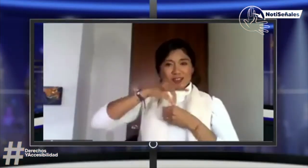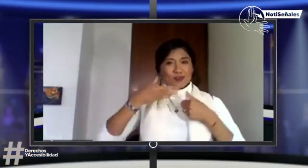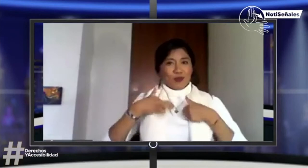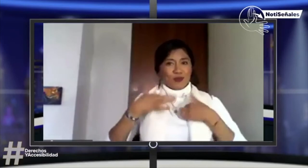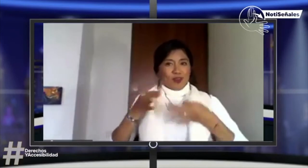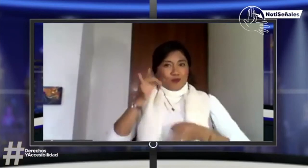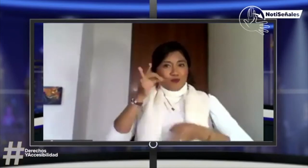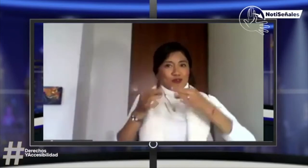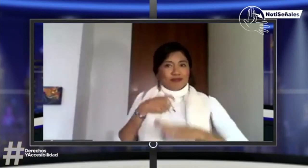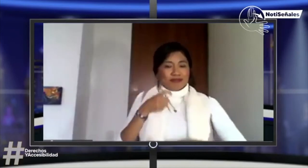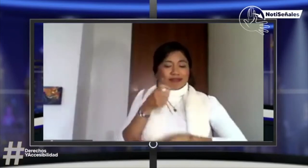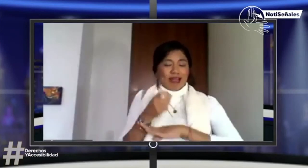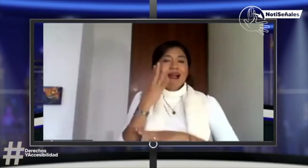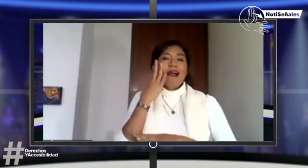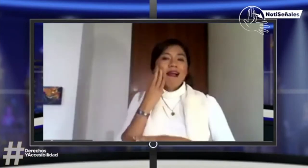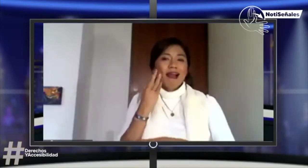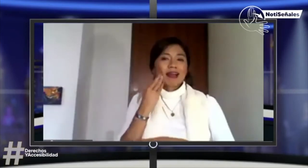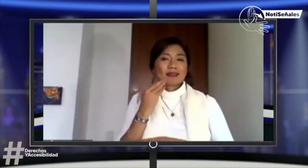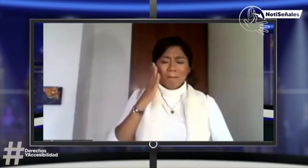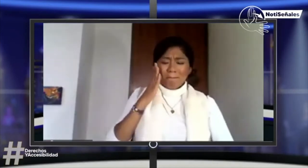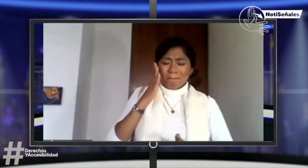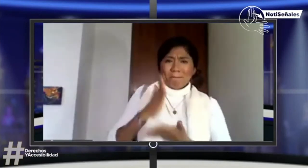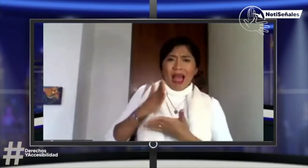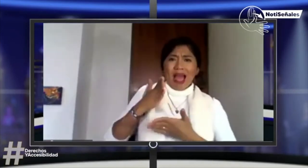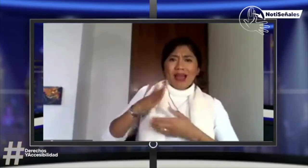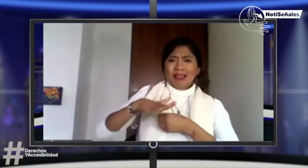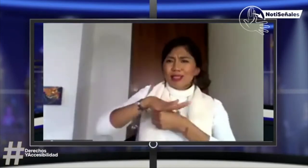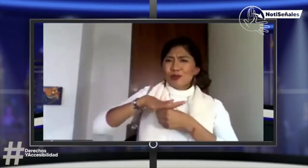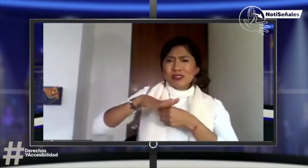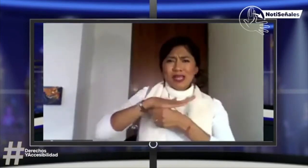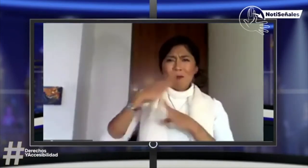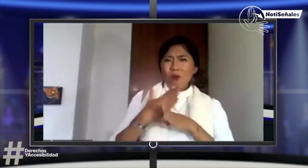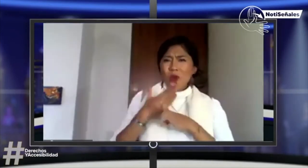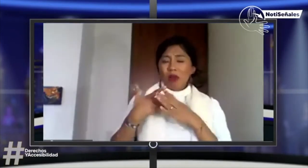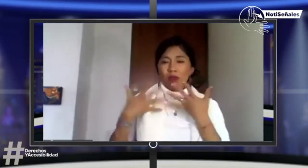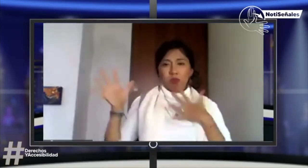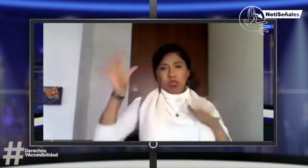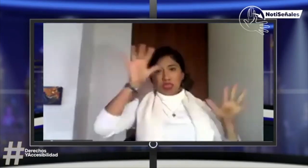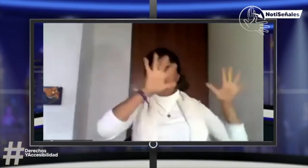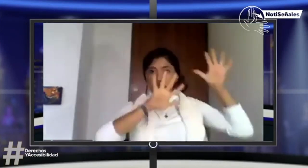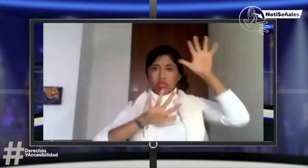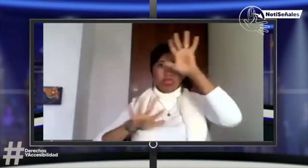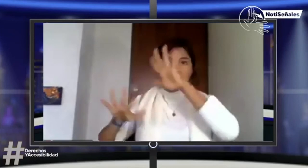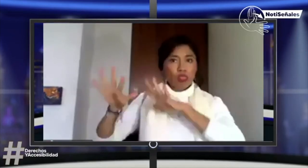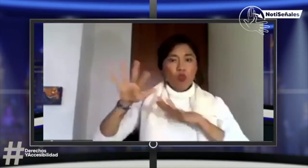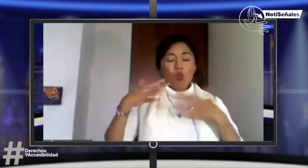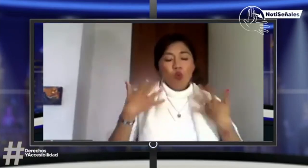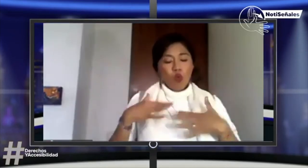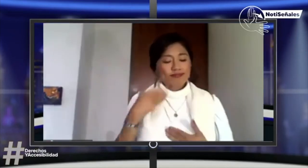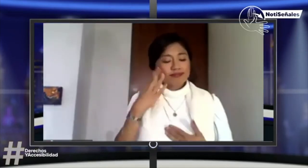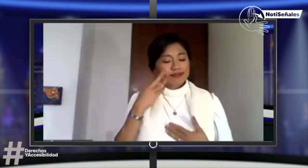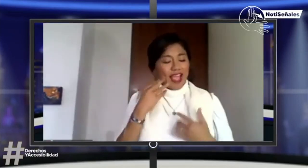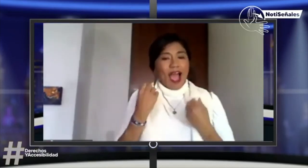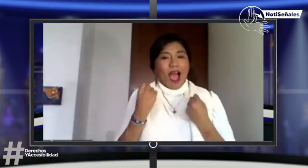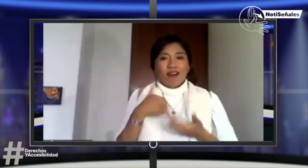aconsejarles, ya viviendo la experiencia de hace cuatro años, de esta situación, de todos los problemas que viví.